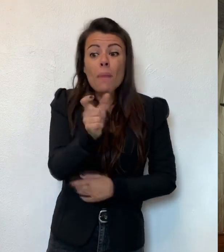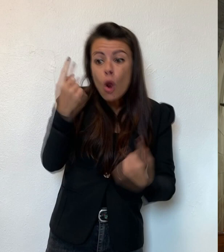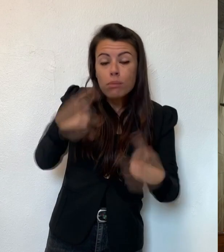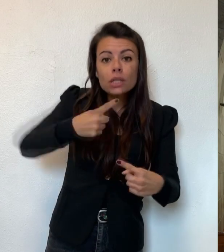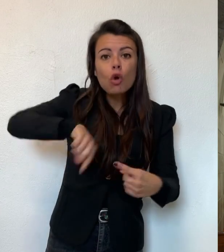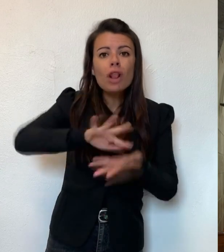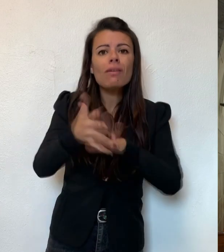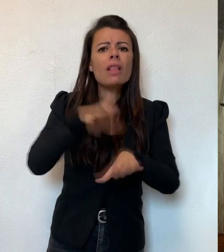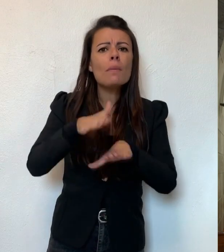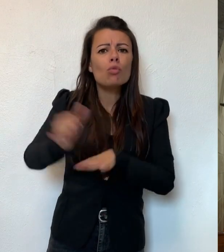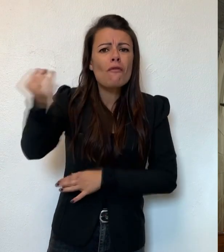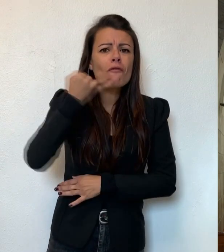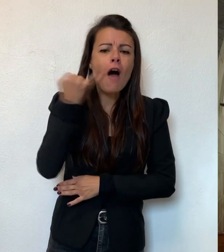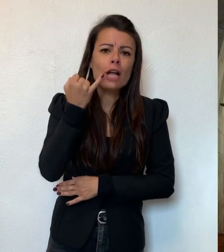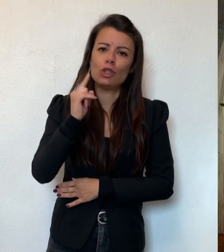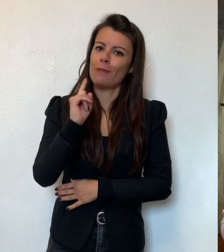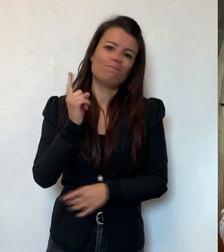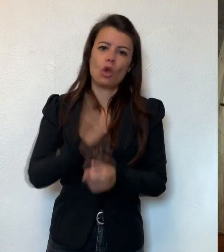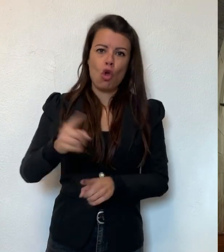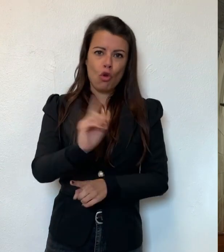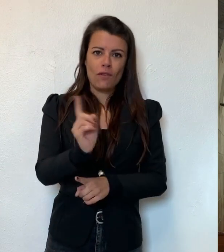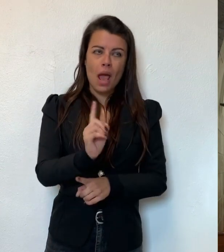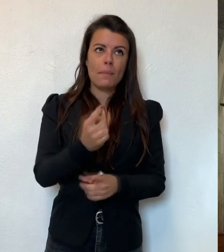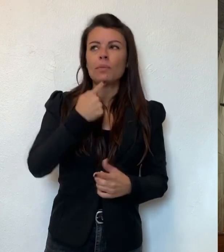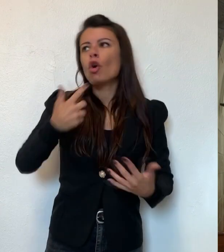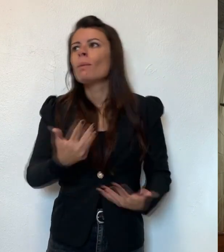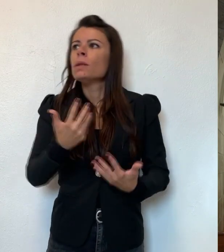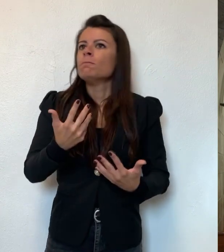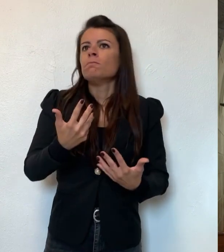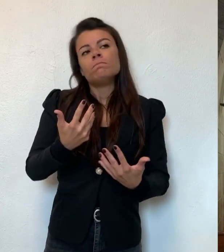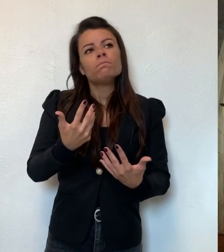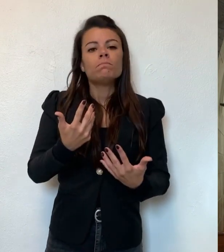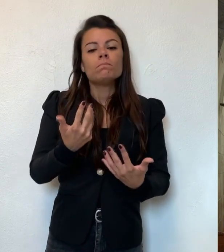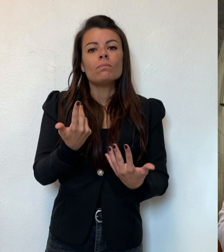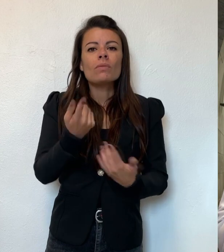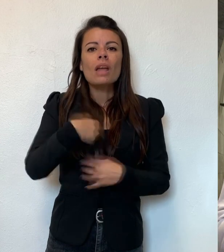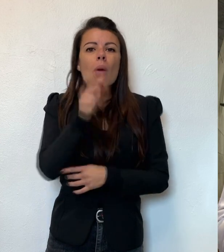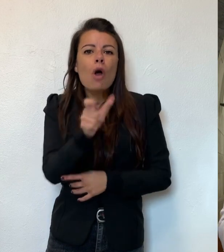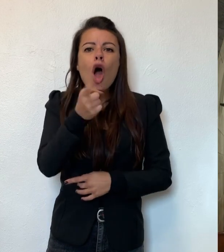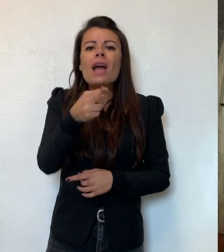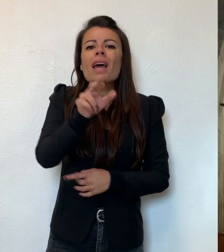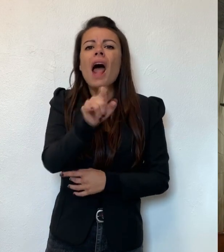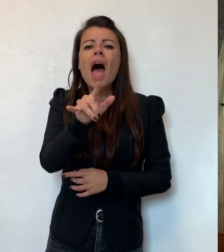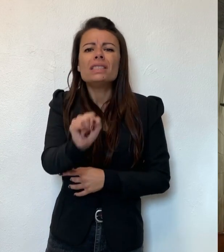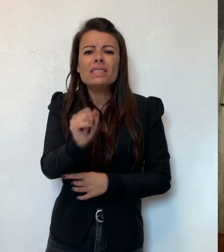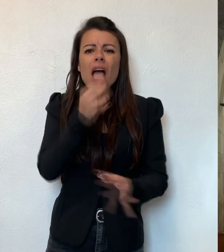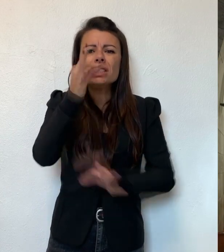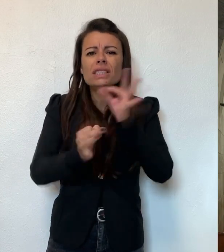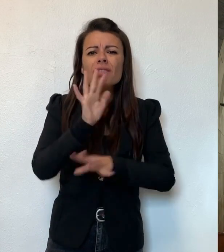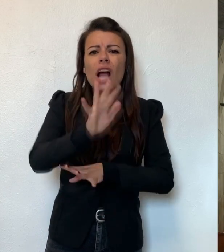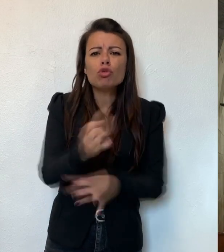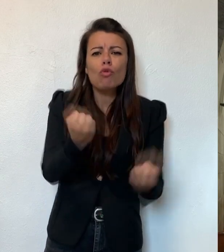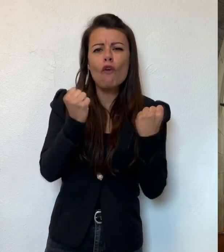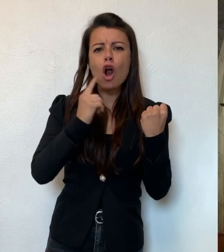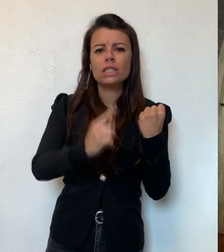dovremmo abituare troppo facilmente, o meglio, della quale non possiamo mai smettere di cercarne la pregnanza, la